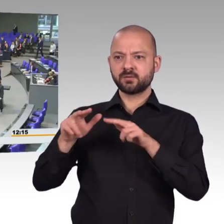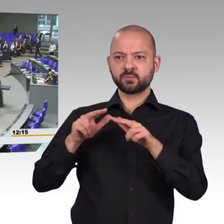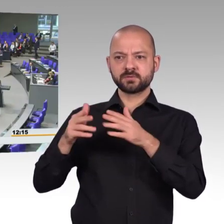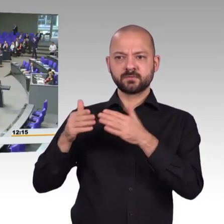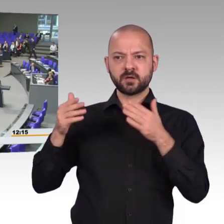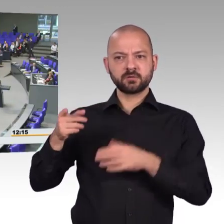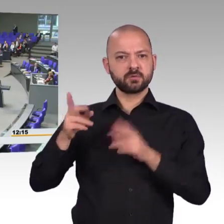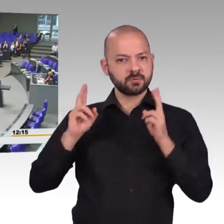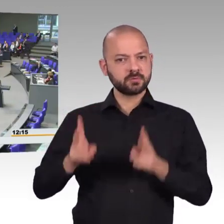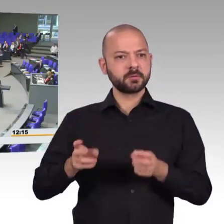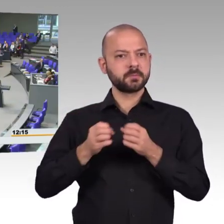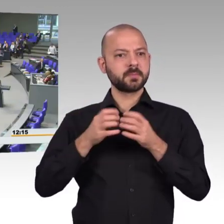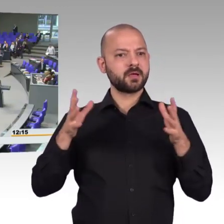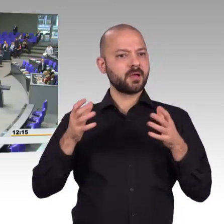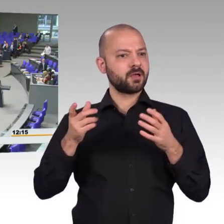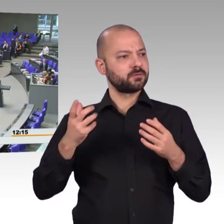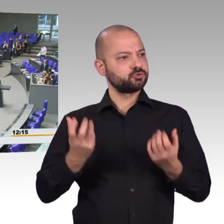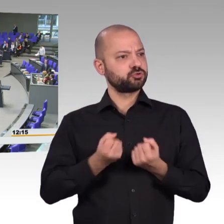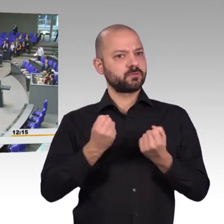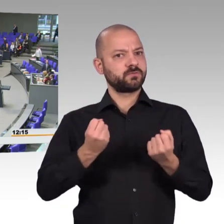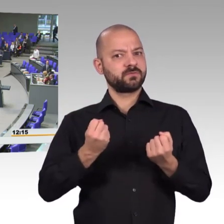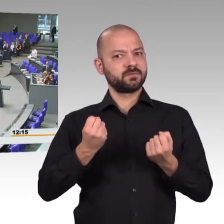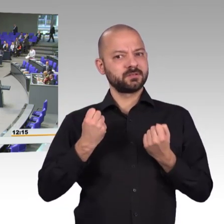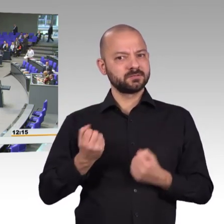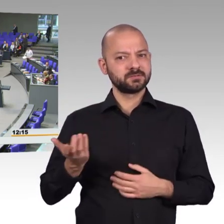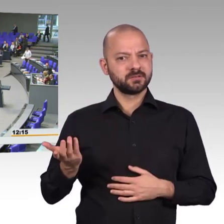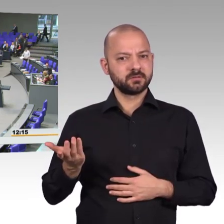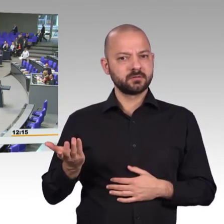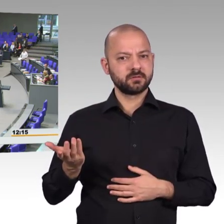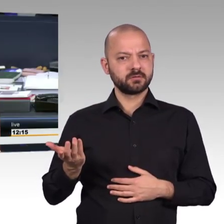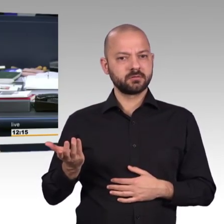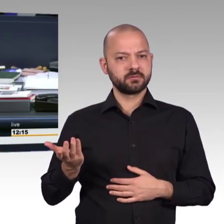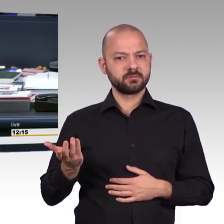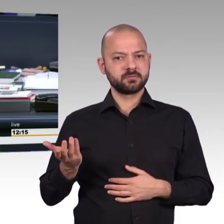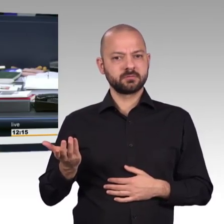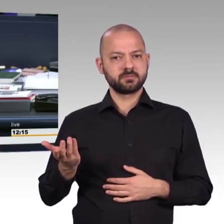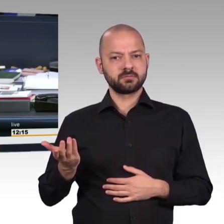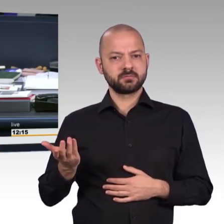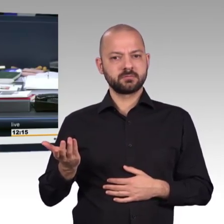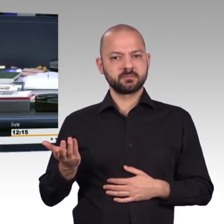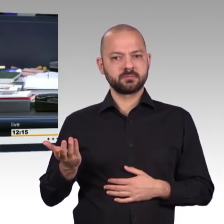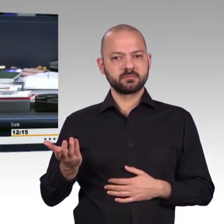Heiko. Also, es hat schon eine gewisse Ironie, wie hier Mehrheiten organisiert werden.